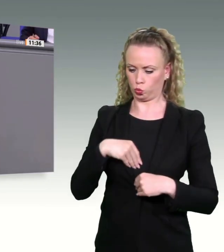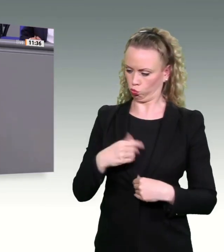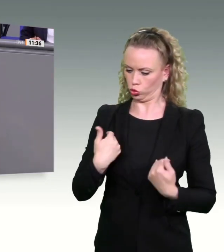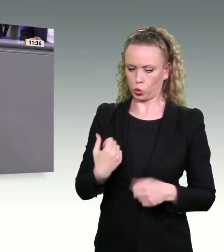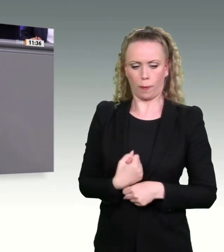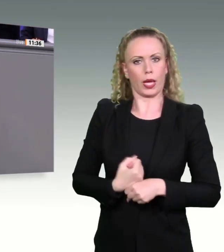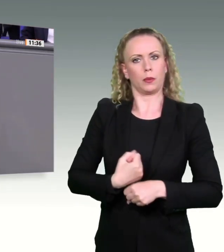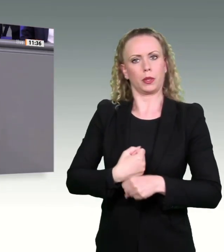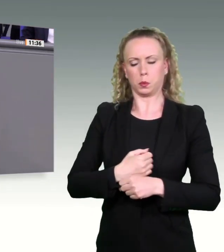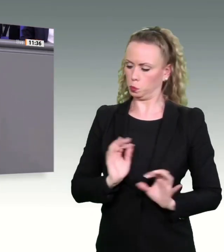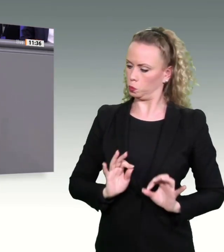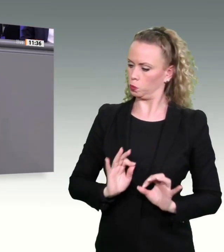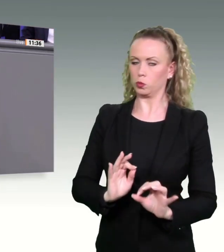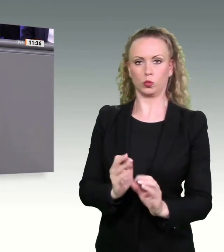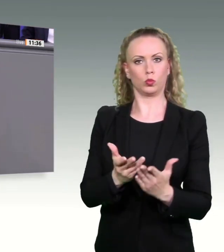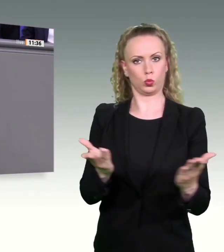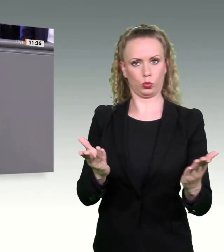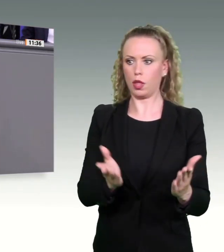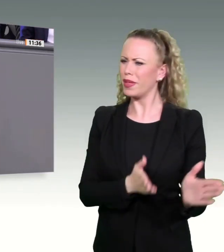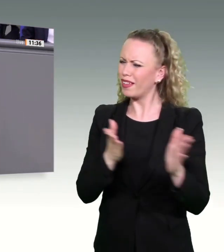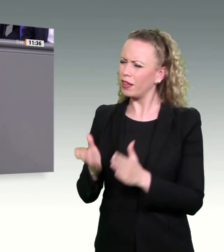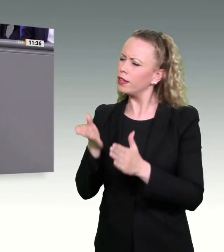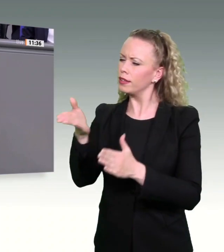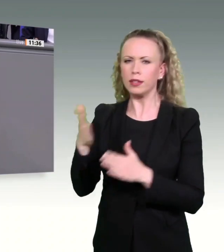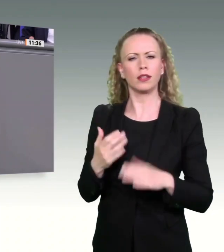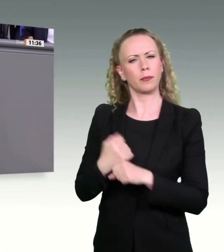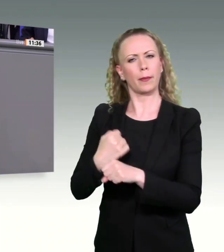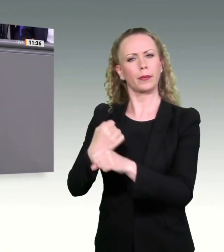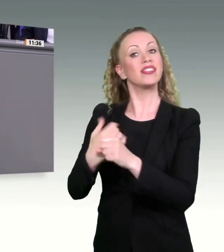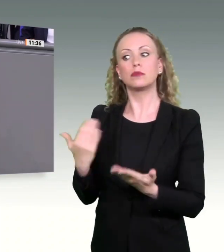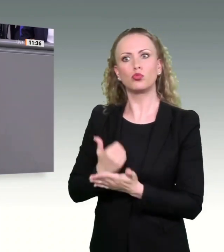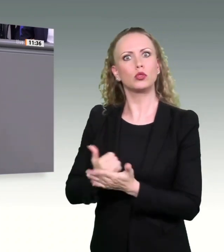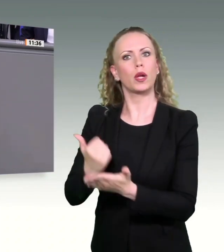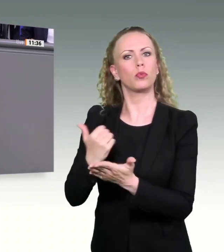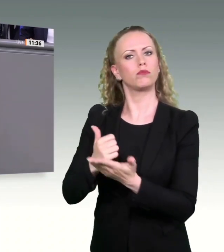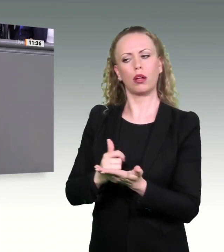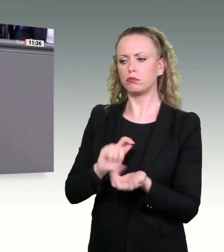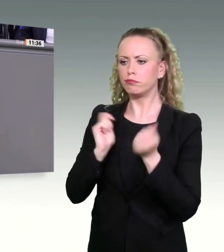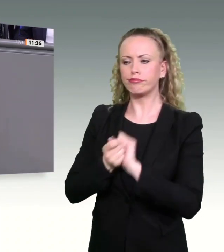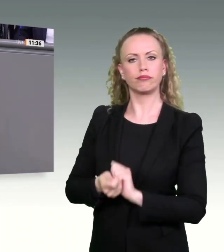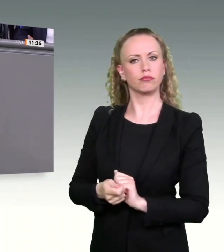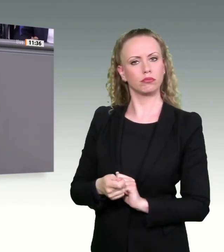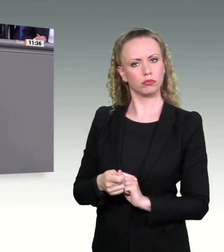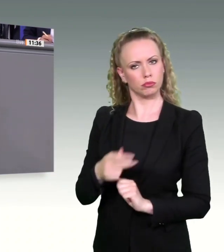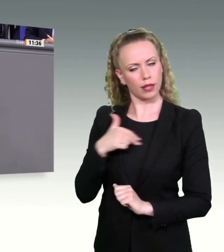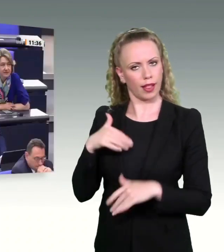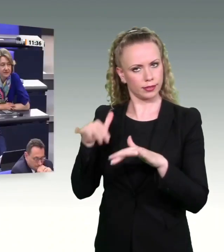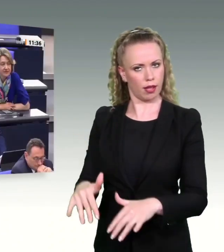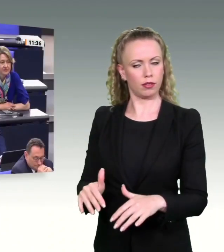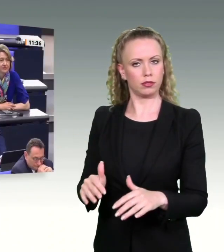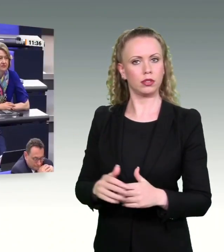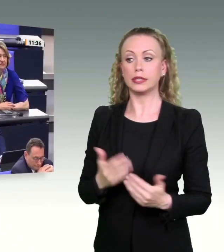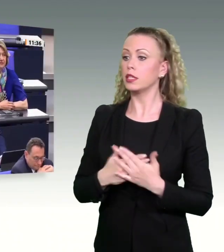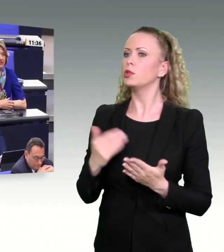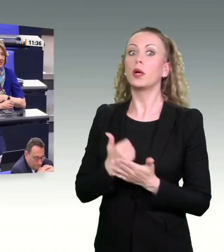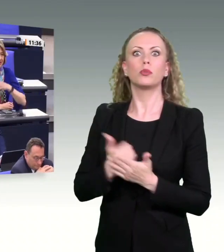Und dieser schlanke Staat hat dazu geführt, dass wir in den Verwaltungen, dass wir in den Verwaltungen, auf allen Ebenen, die Ideologie von Ihnen ziehen